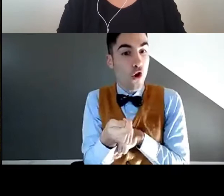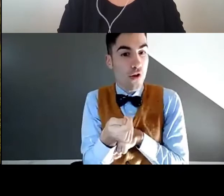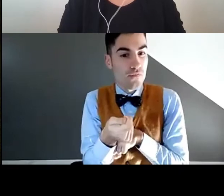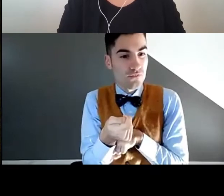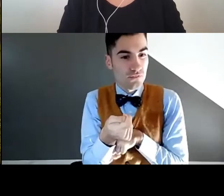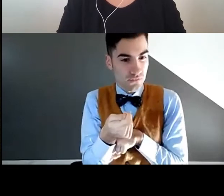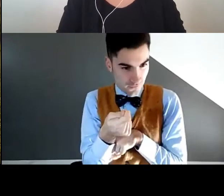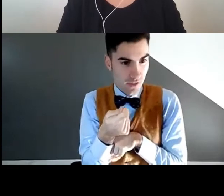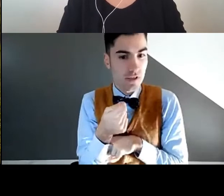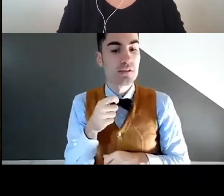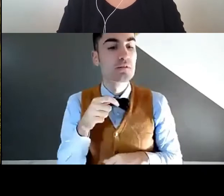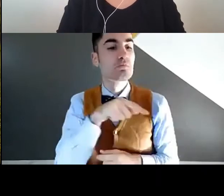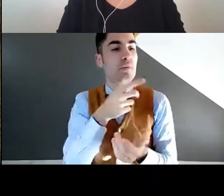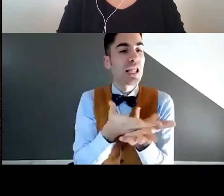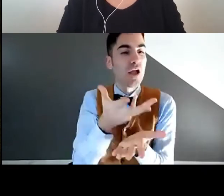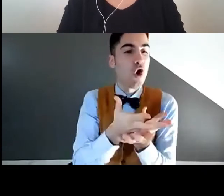Golf